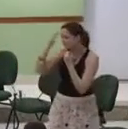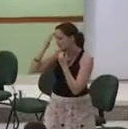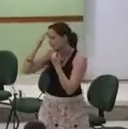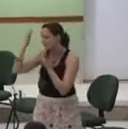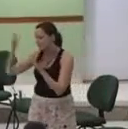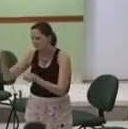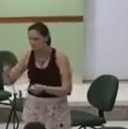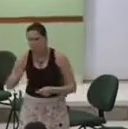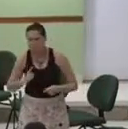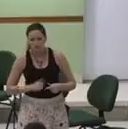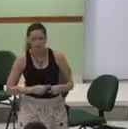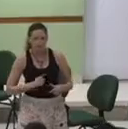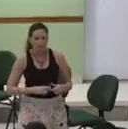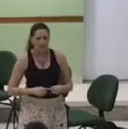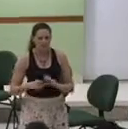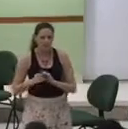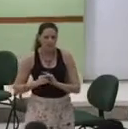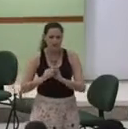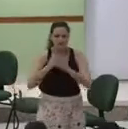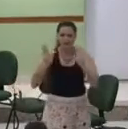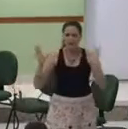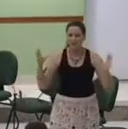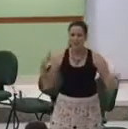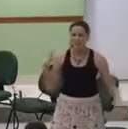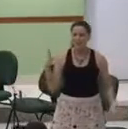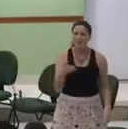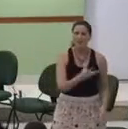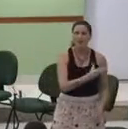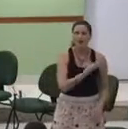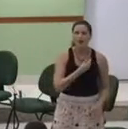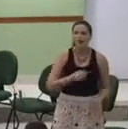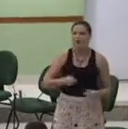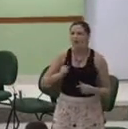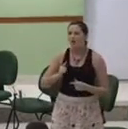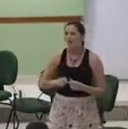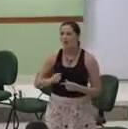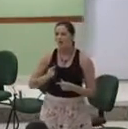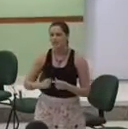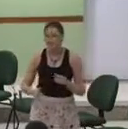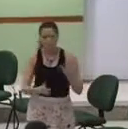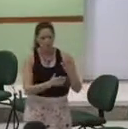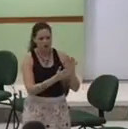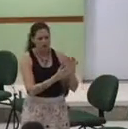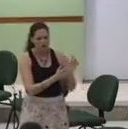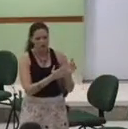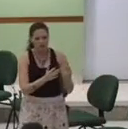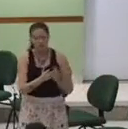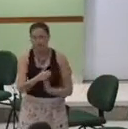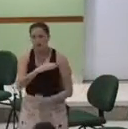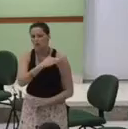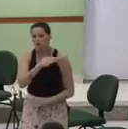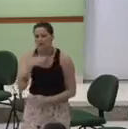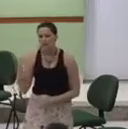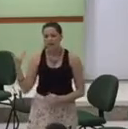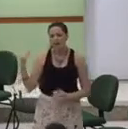Por me libertar e salva Por ter morrer por ter Te